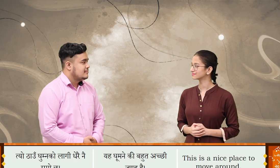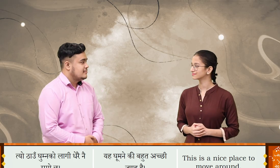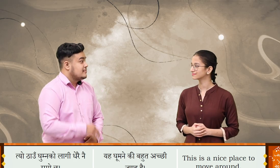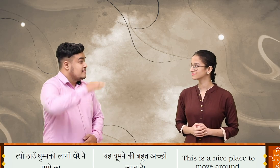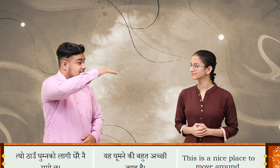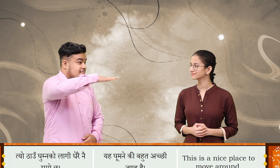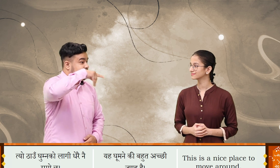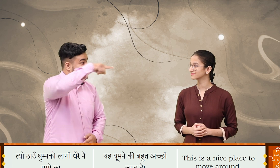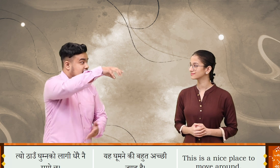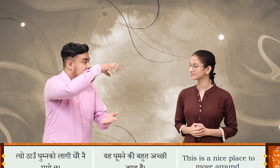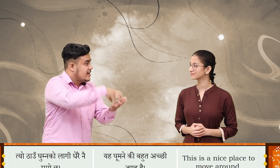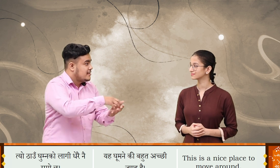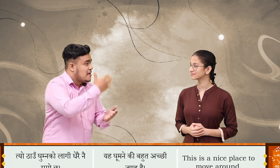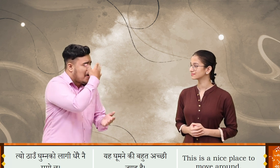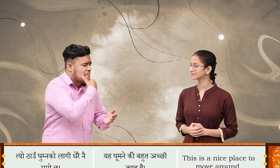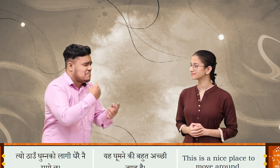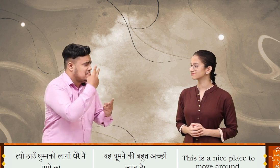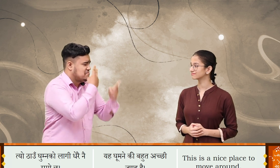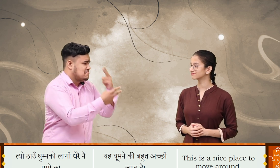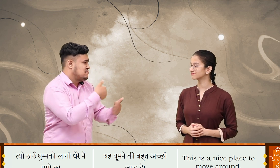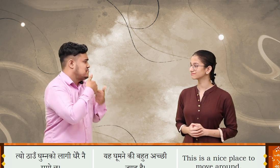तियो ठाउं गुम्नको लागे धेरे नहीं राम्रो छा